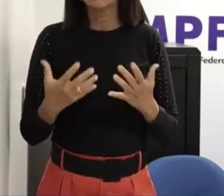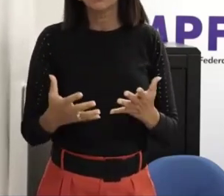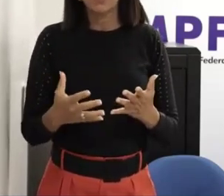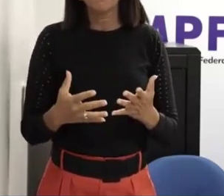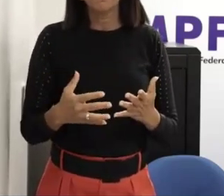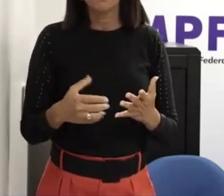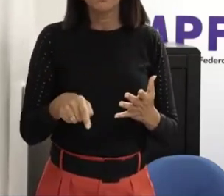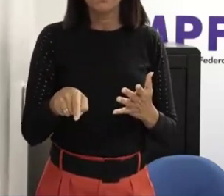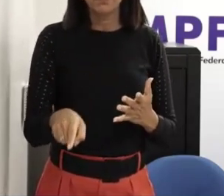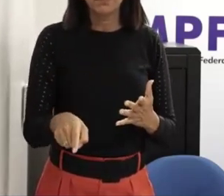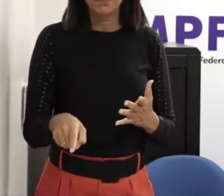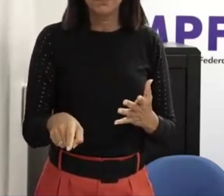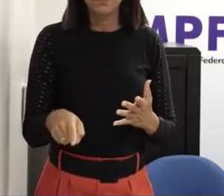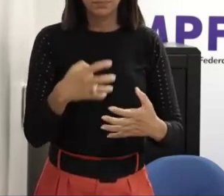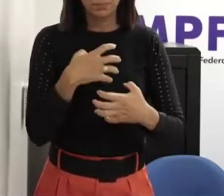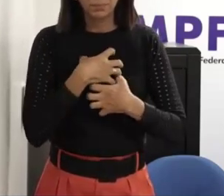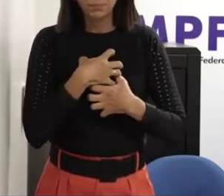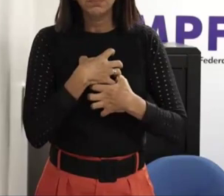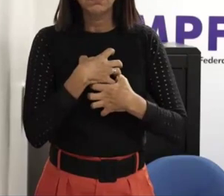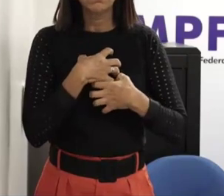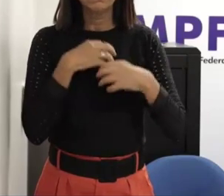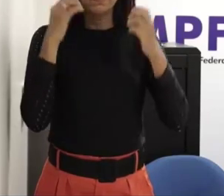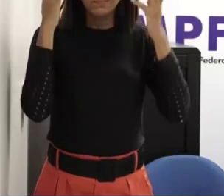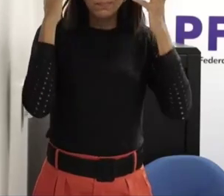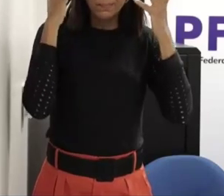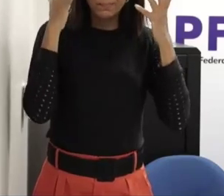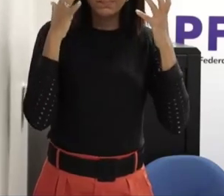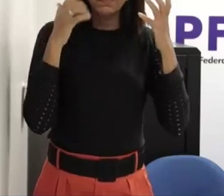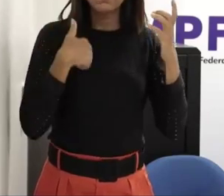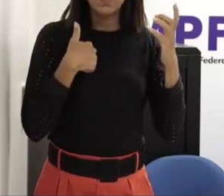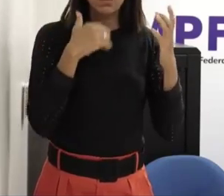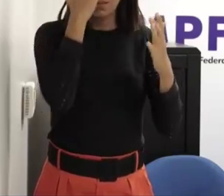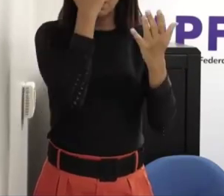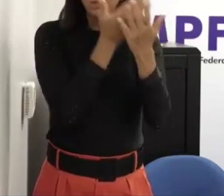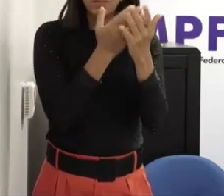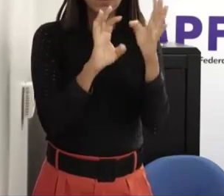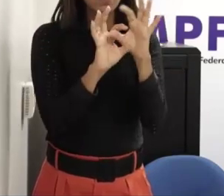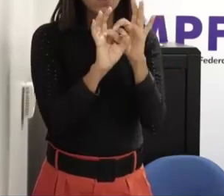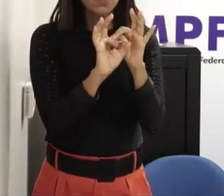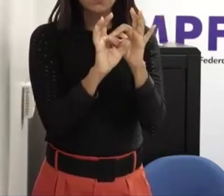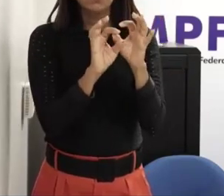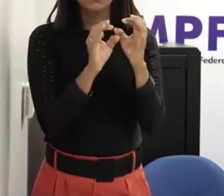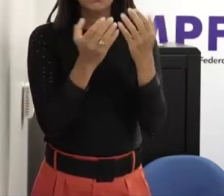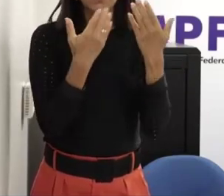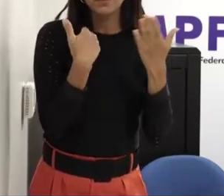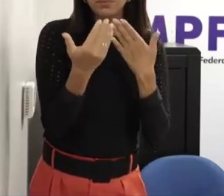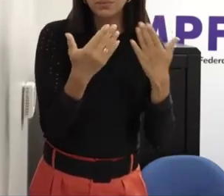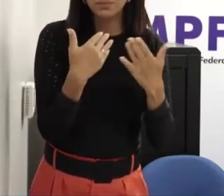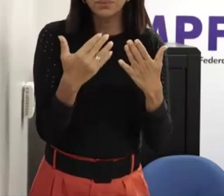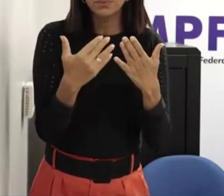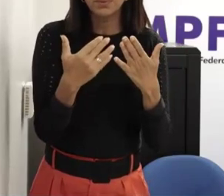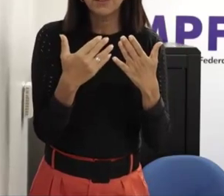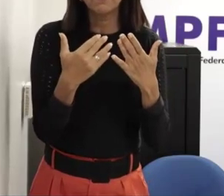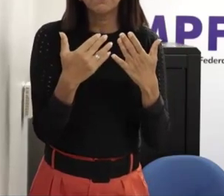afetuosas dela né na relação de confiança com as pessoas de insegurança né